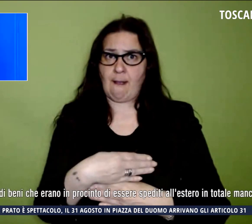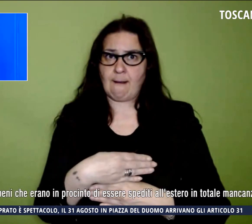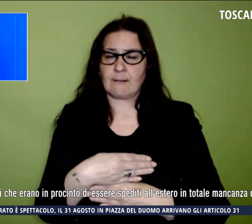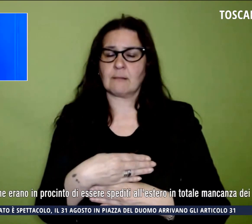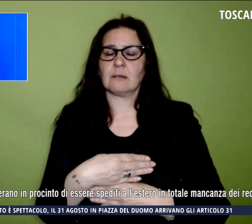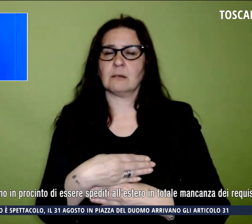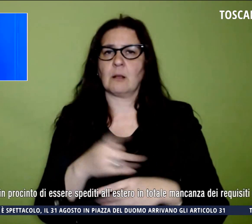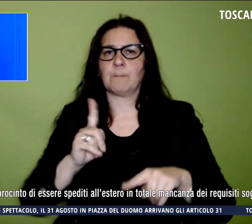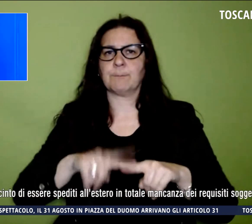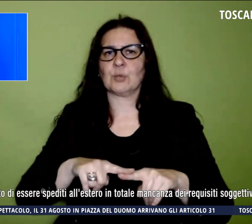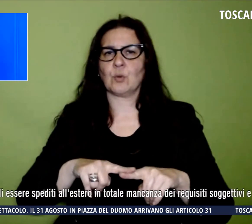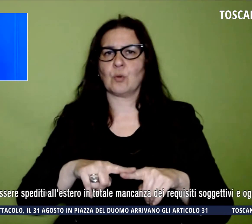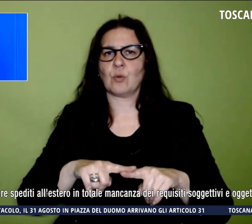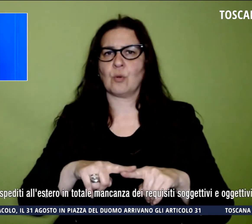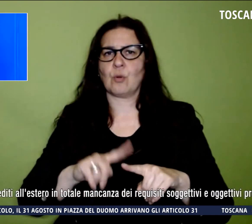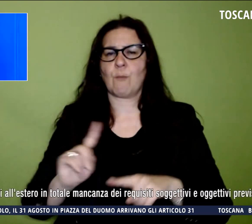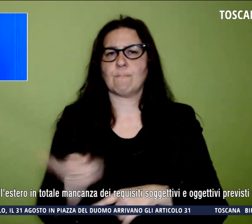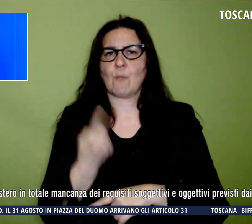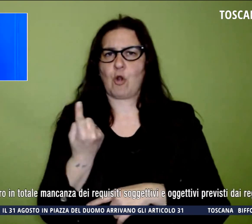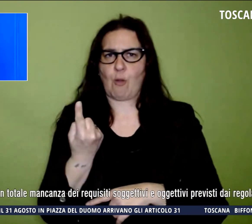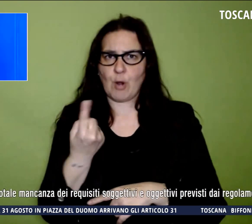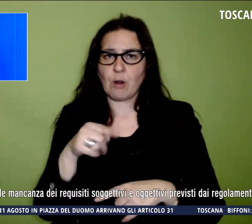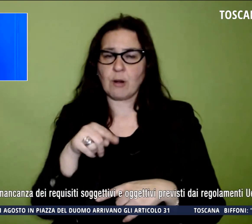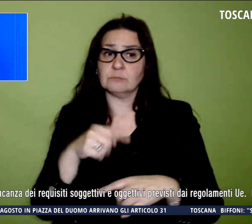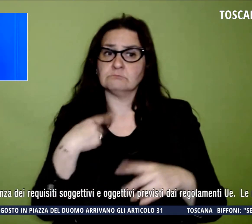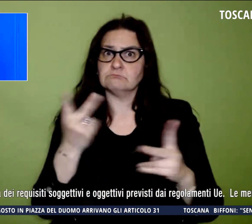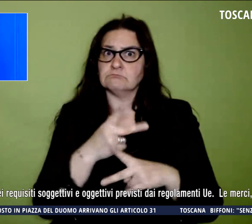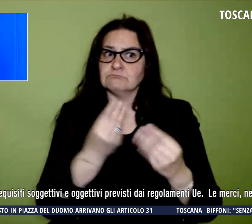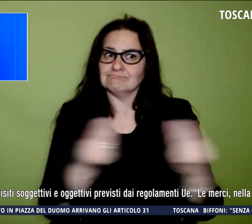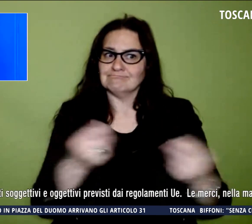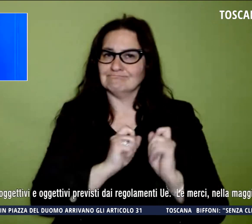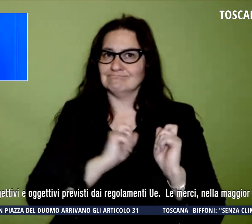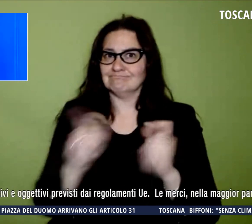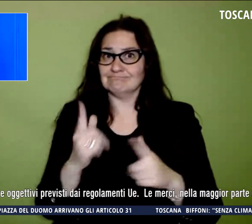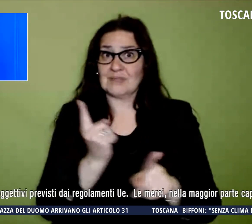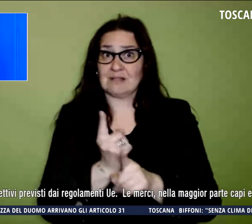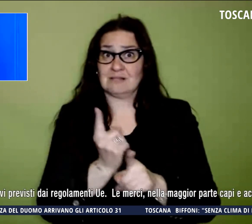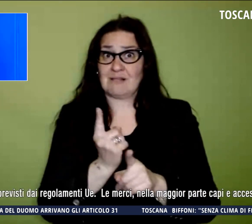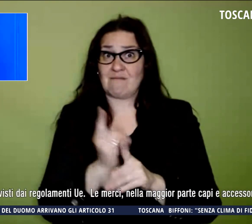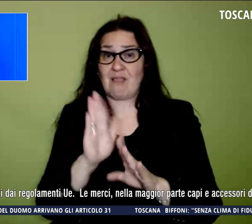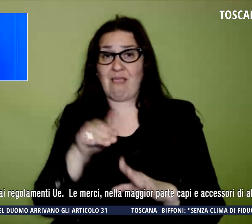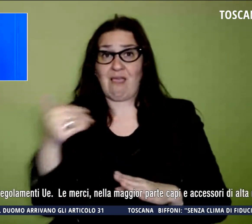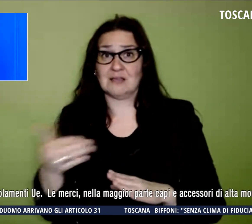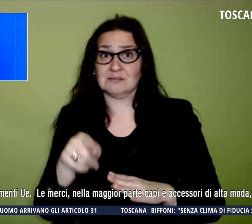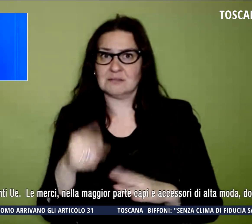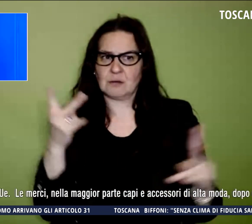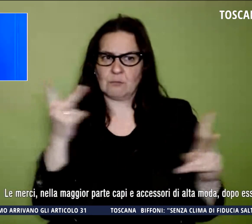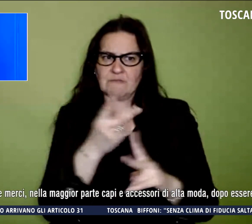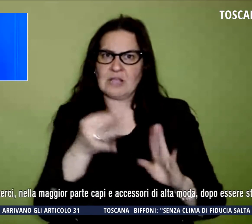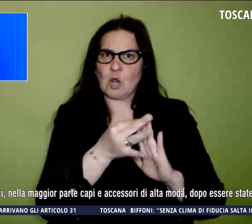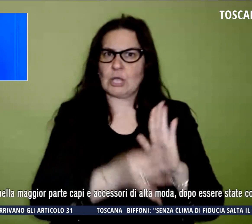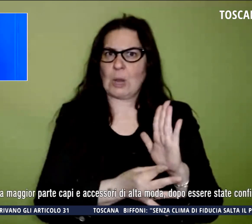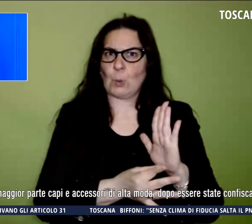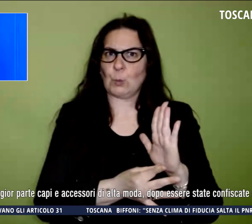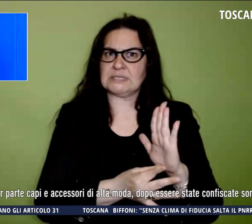di beni che erano in procinto di essere spediti all'estero in totale mancanza dei requisiti soggettivi